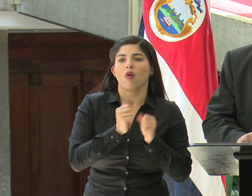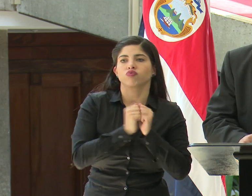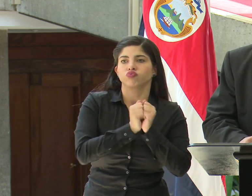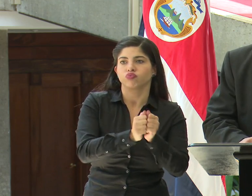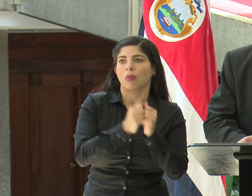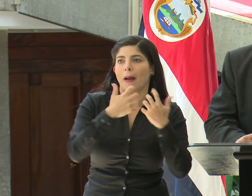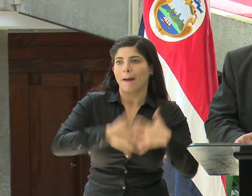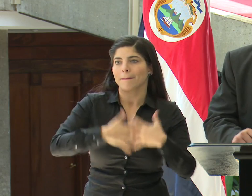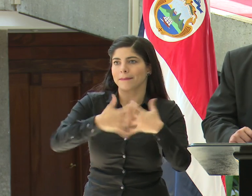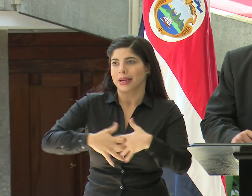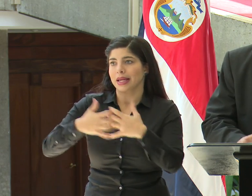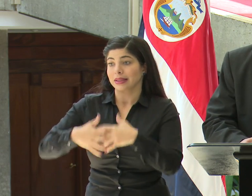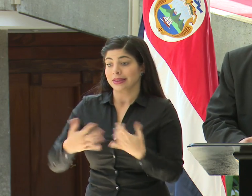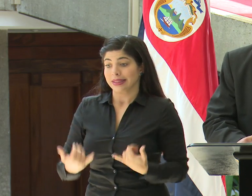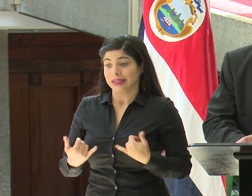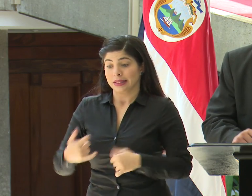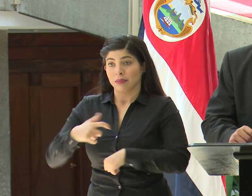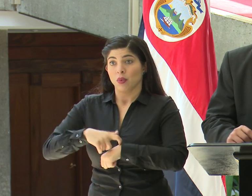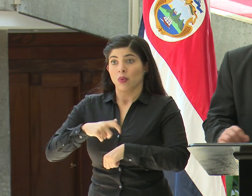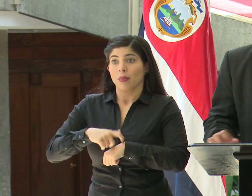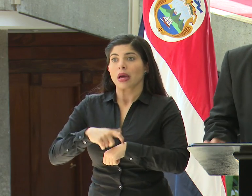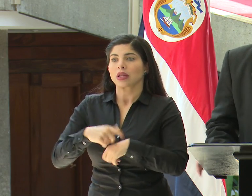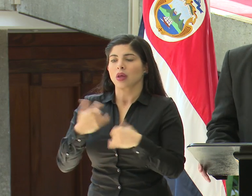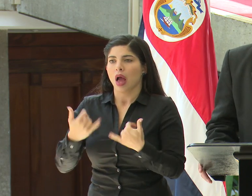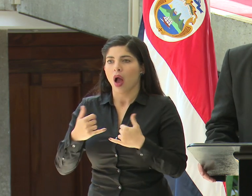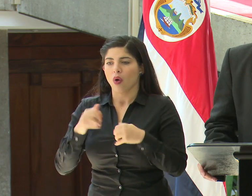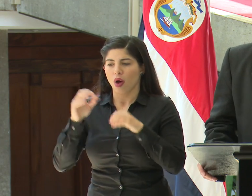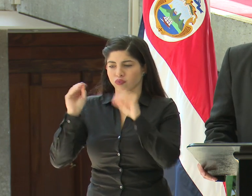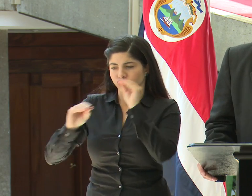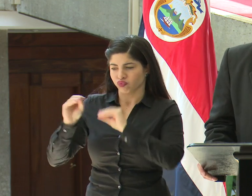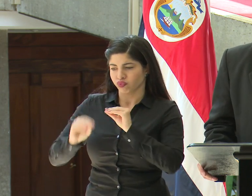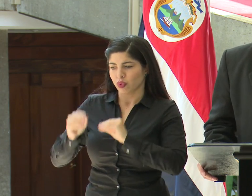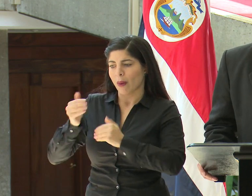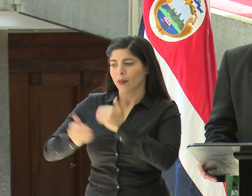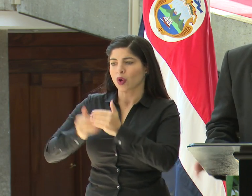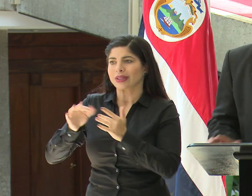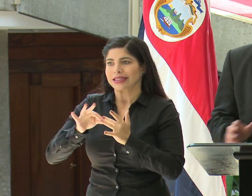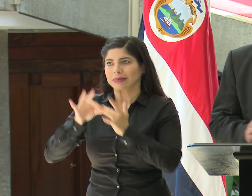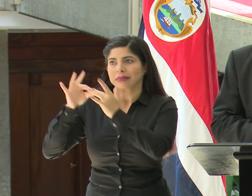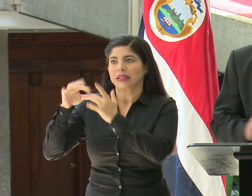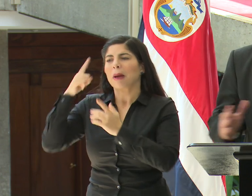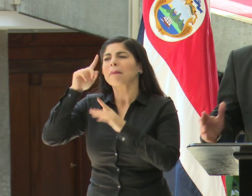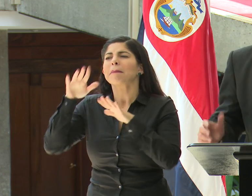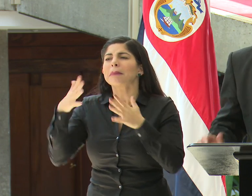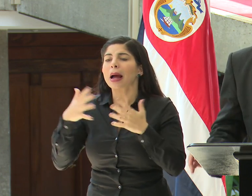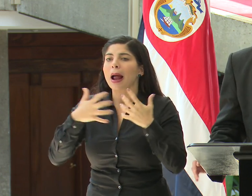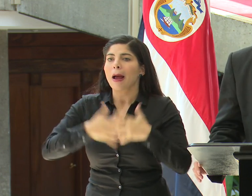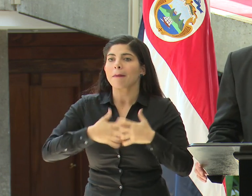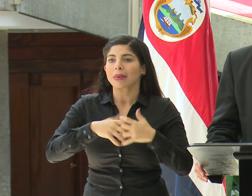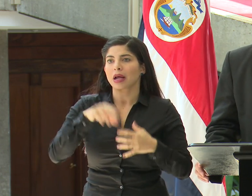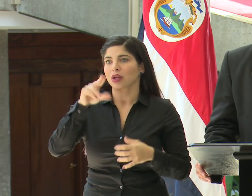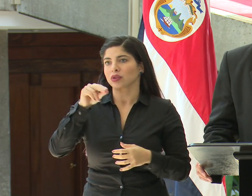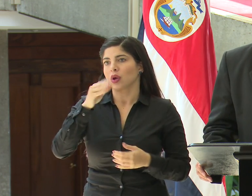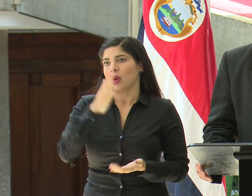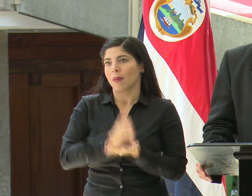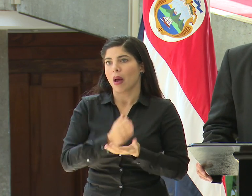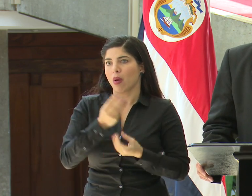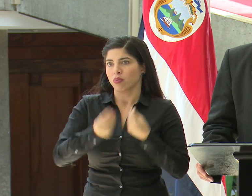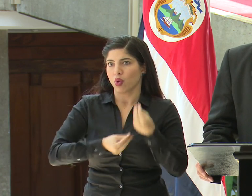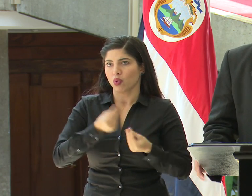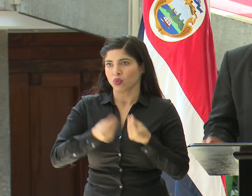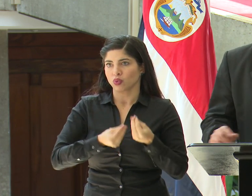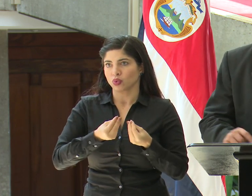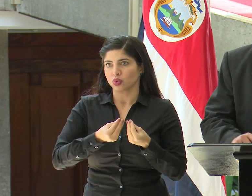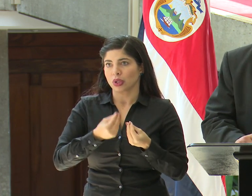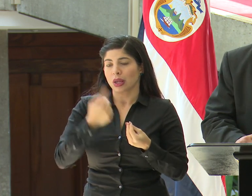estas empresas y justo en este momento están desarrollando ese protocolo especial para que las empresas no tengan que dejar de producir por